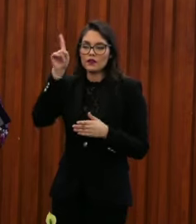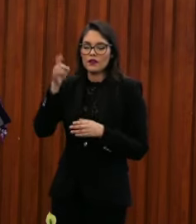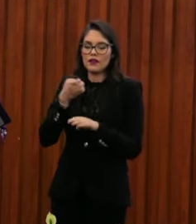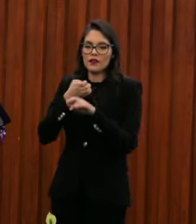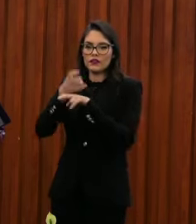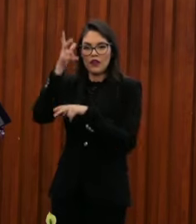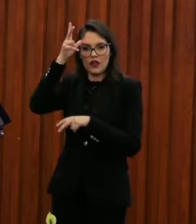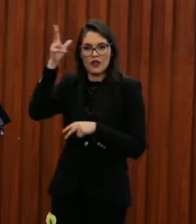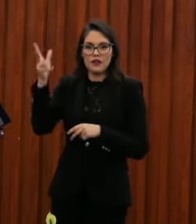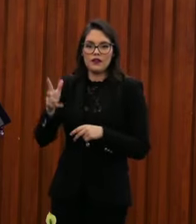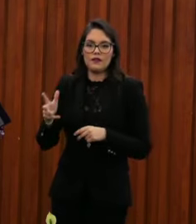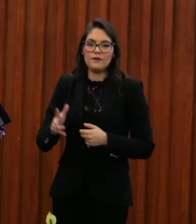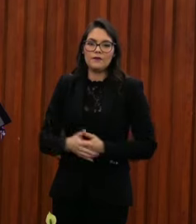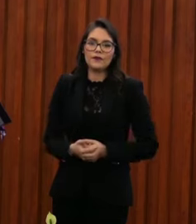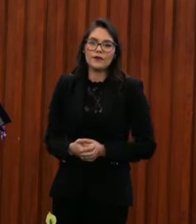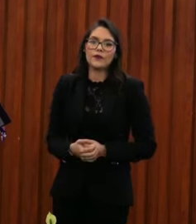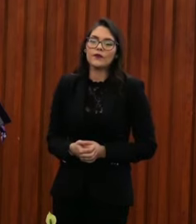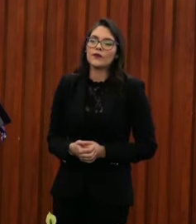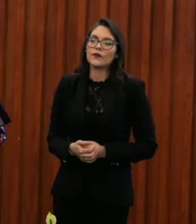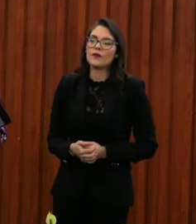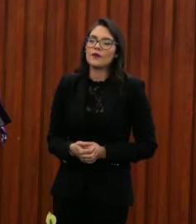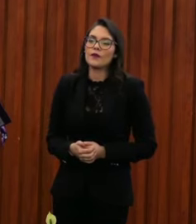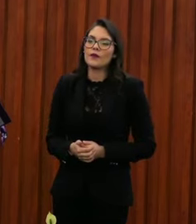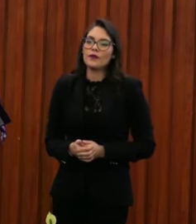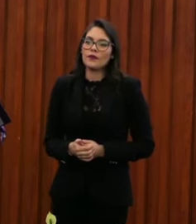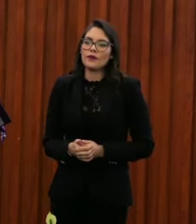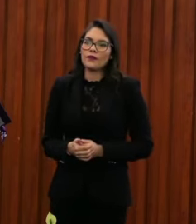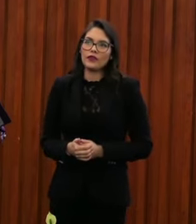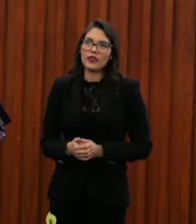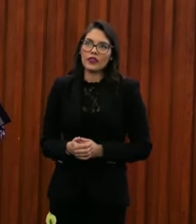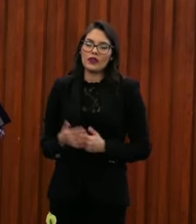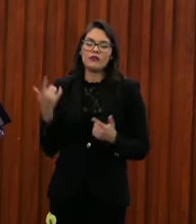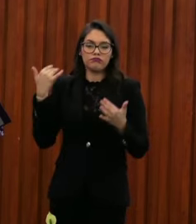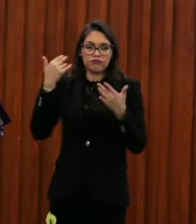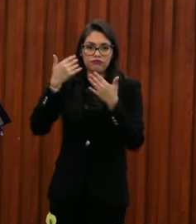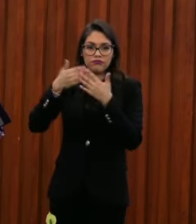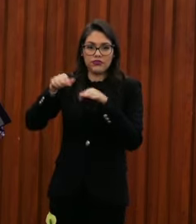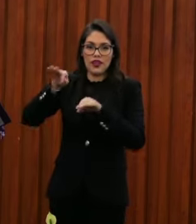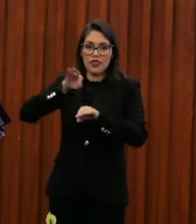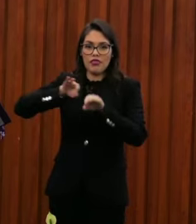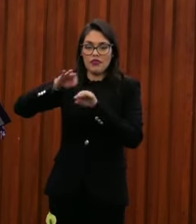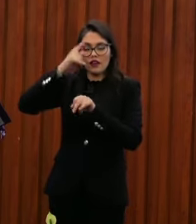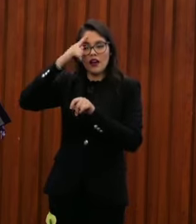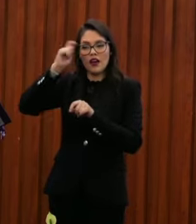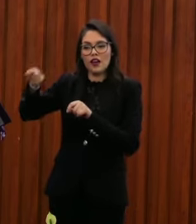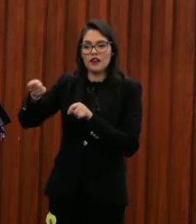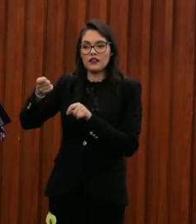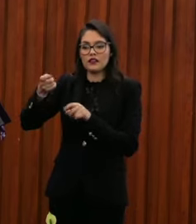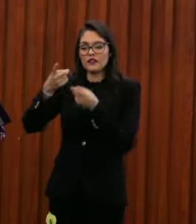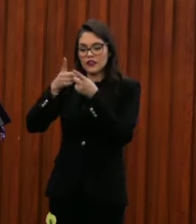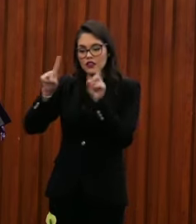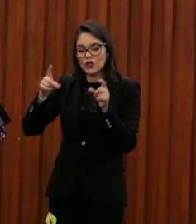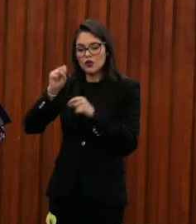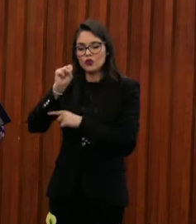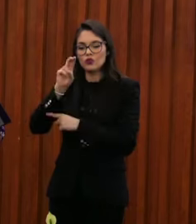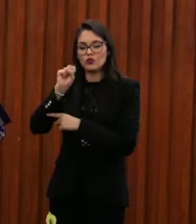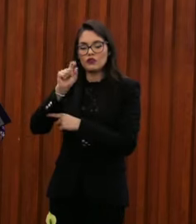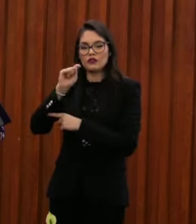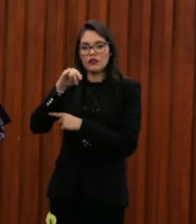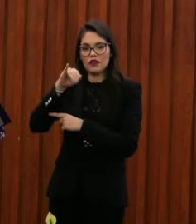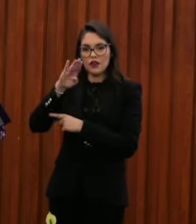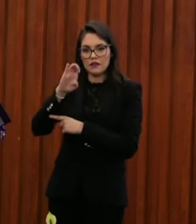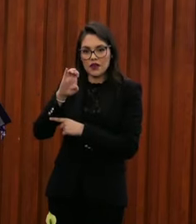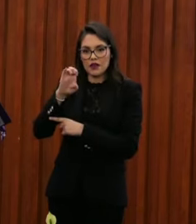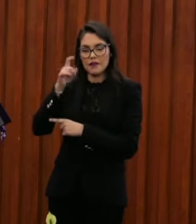Hidalgo. Su trabajo está llenado a los 17 Objetivos de Desarrollo Sostenible, las metas que plantean. Es